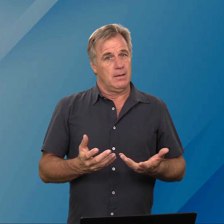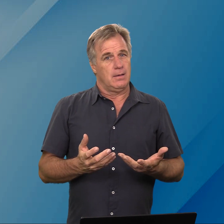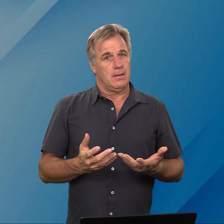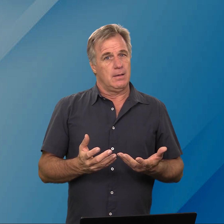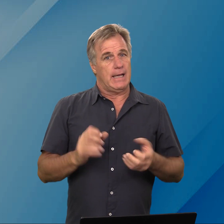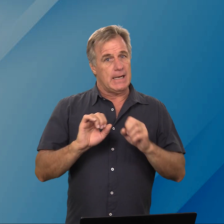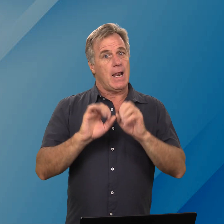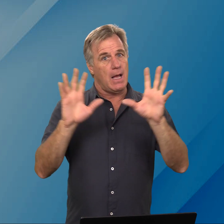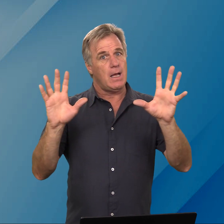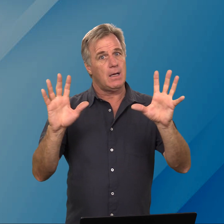en een licht